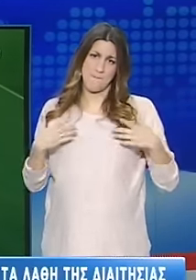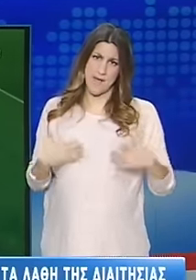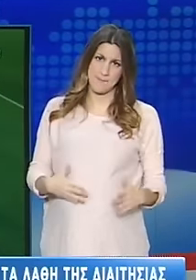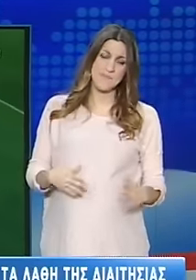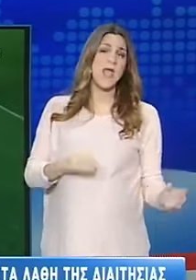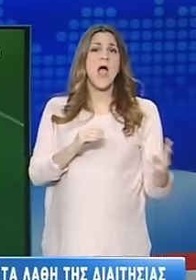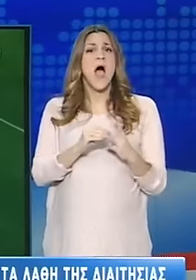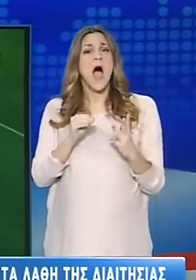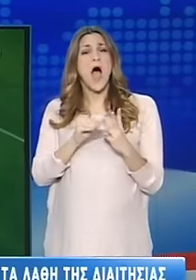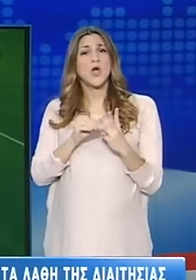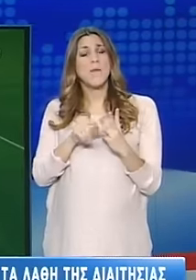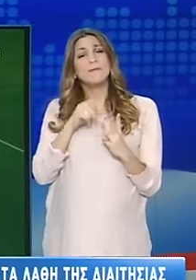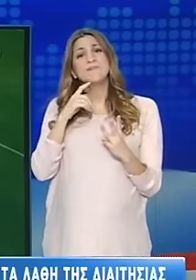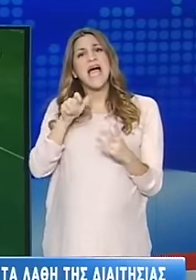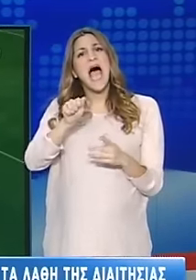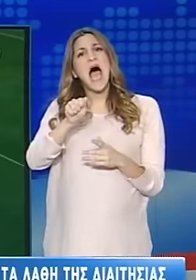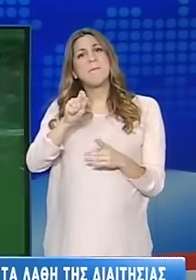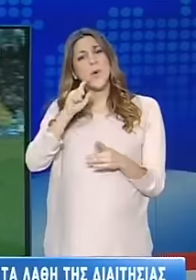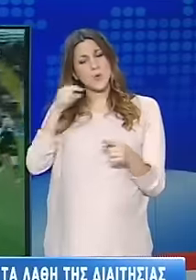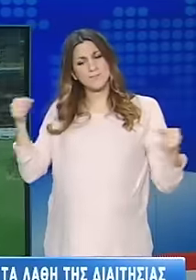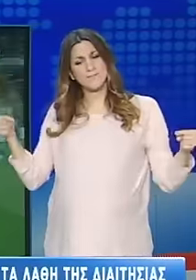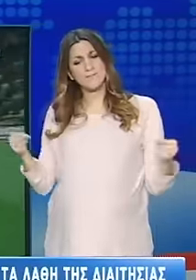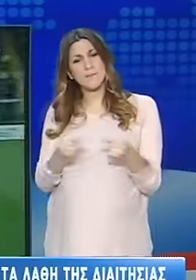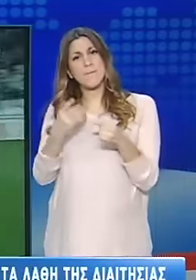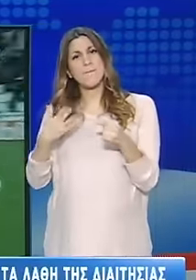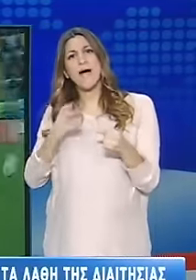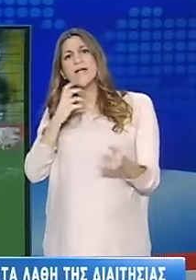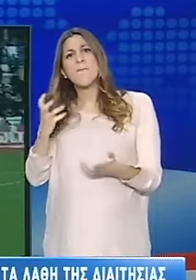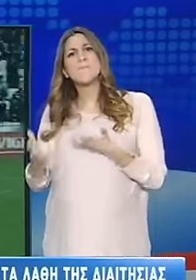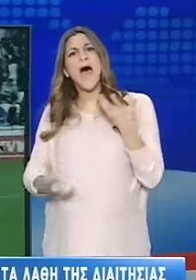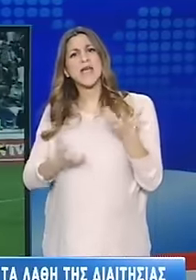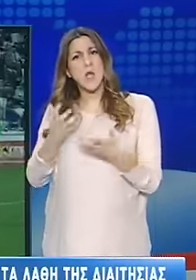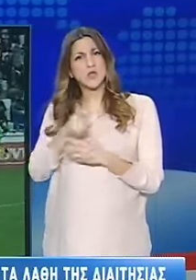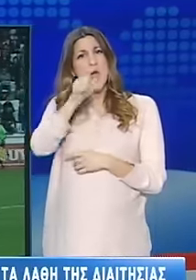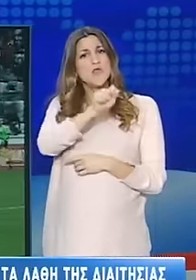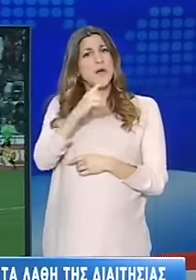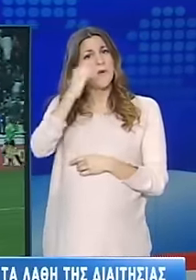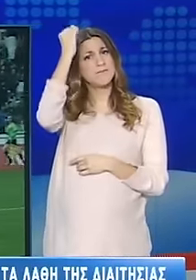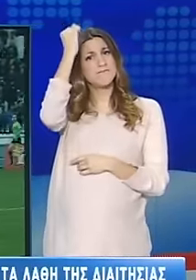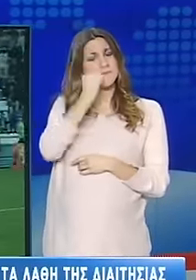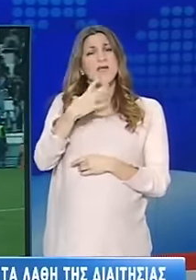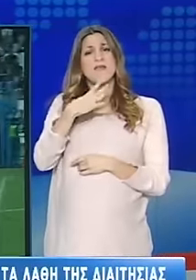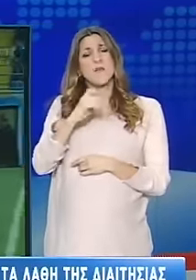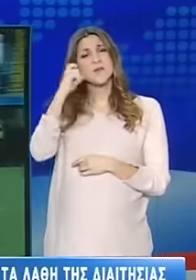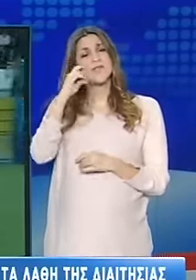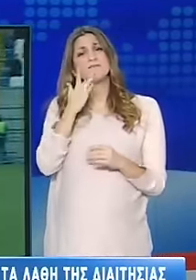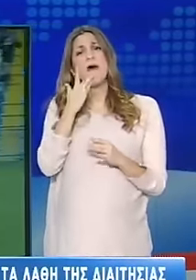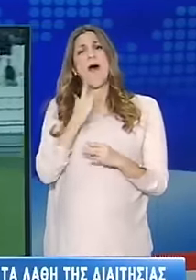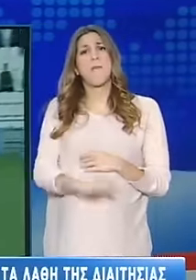Παράλληλα το ενδεχόμενο αποχώρησης από το πρωτάθλημα εξετάζει ο Απόλλων μετά τη σε βάρος του διαιτησίας στον αγώνα με τον Πανιόνιο το Σάββατο. Με ανακοίνωση της ΙΠΑΕ